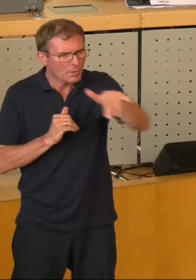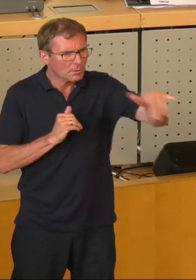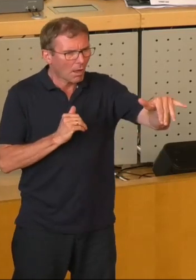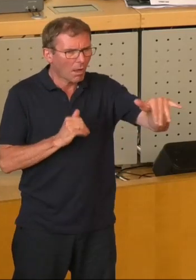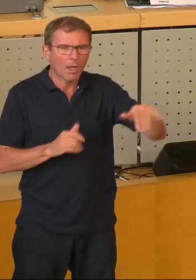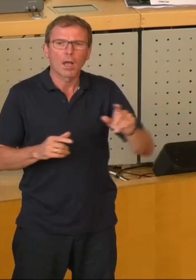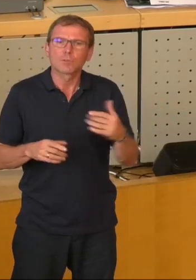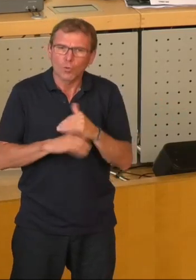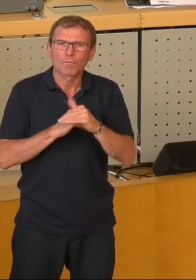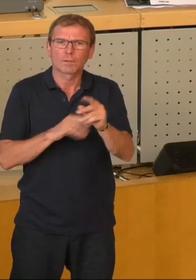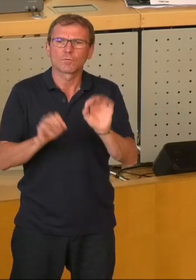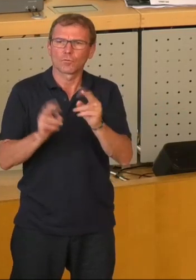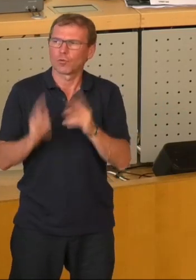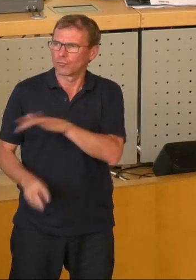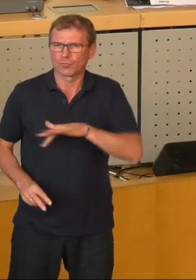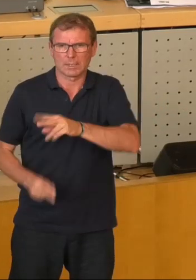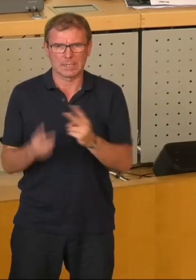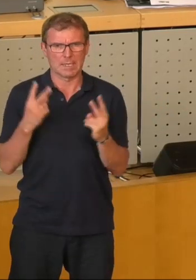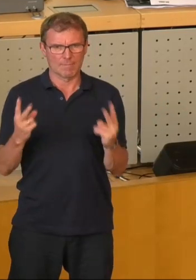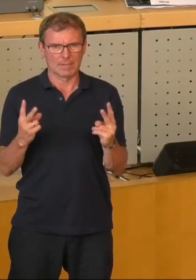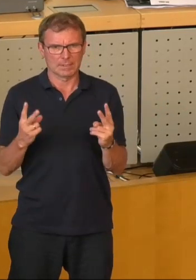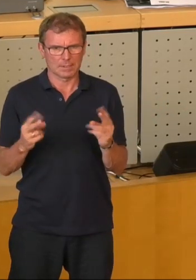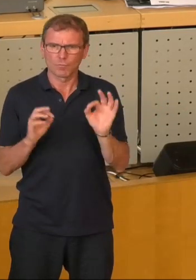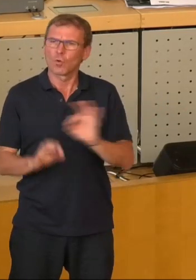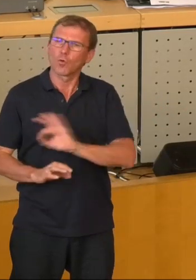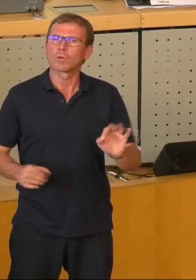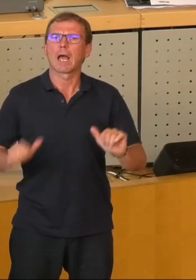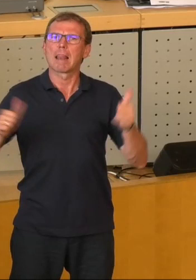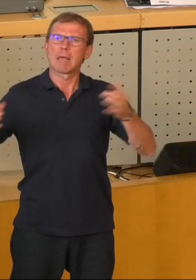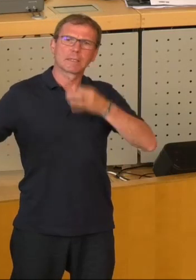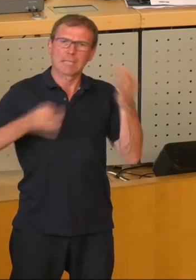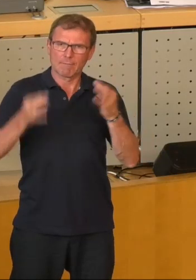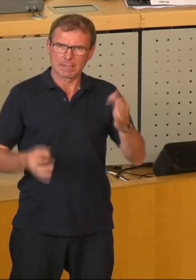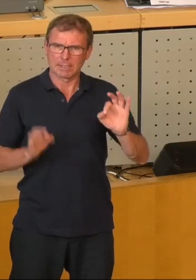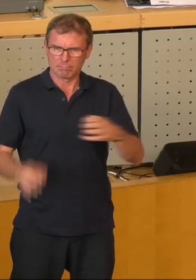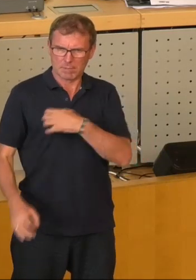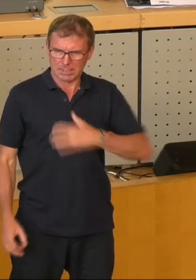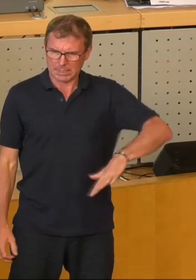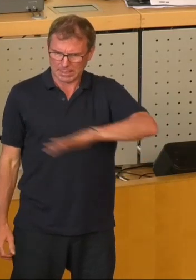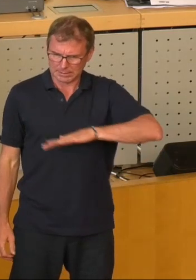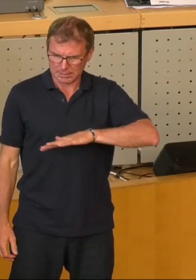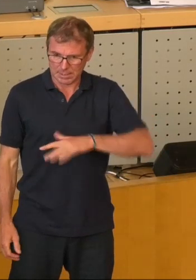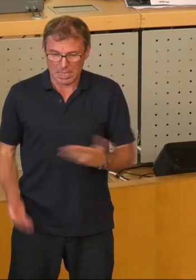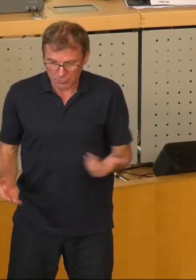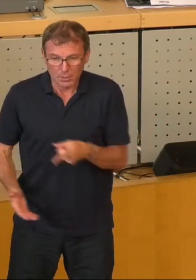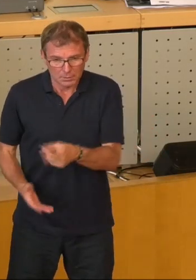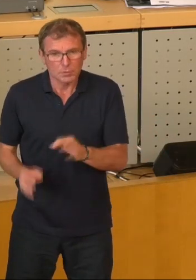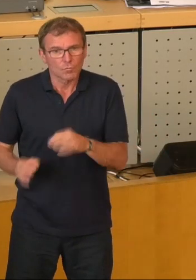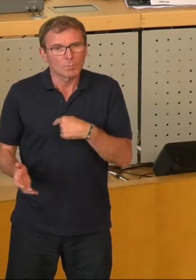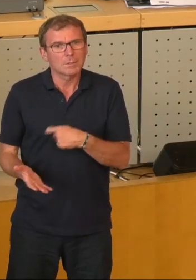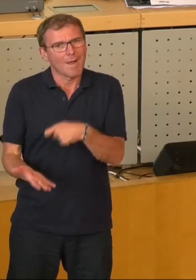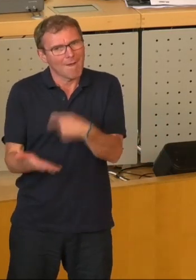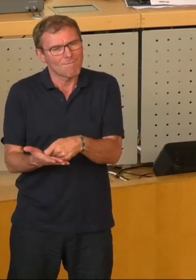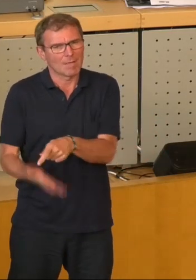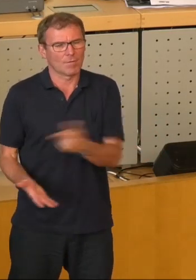zunehmende Bedeutung erhalten für die Garantie einer guten Lebensqualität in der Stadt Dresden und somit die Wertigkeit künftig